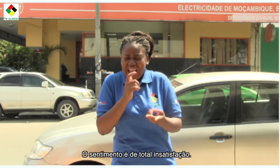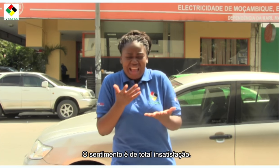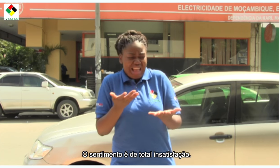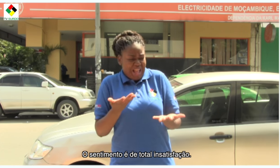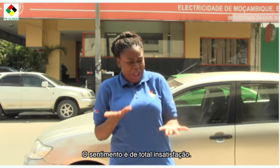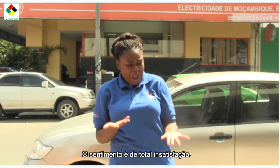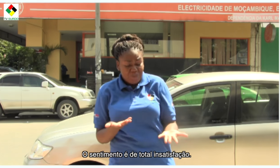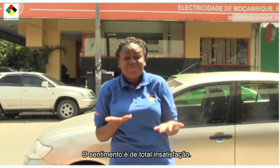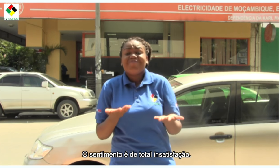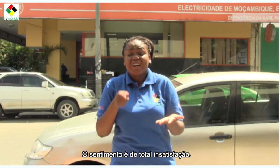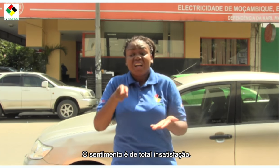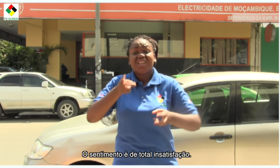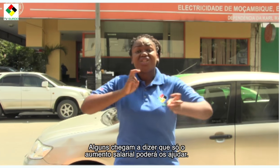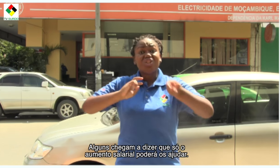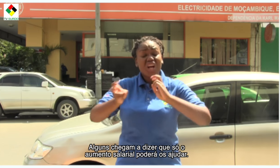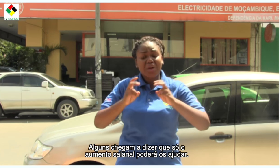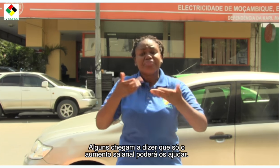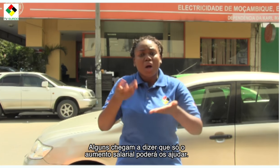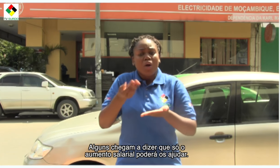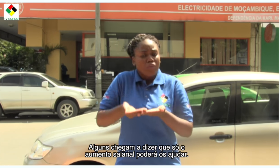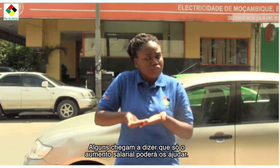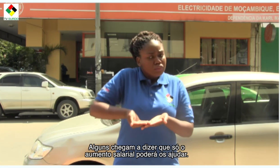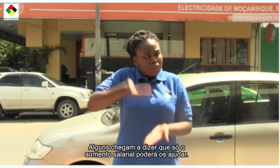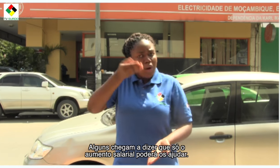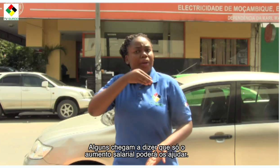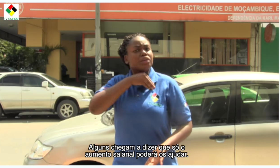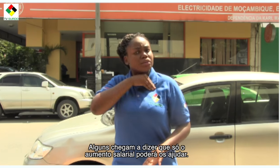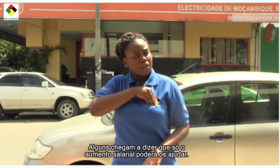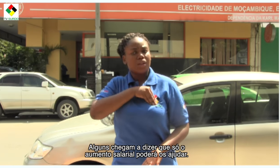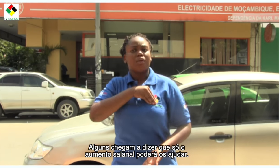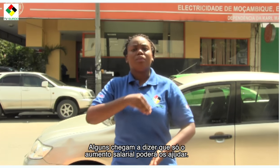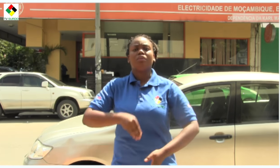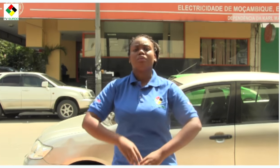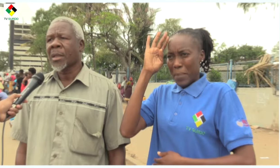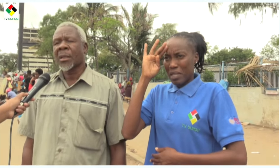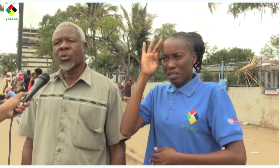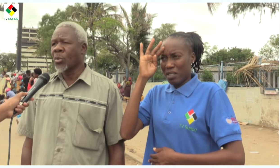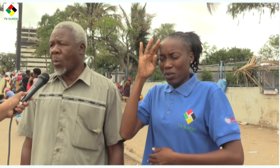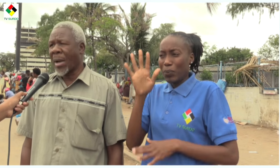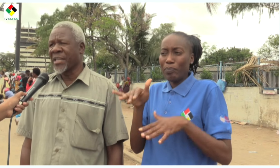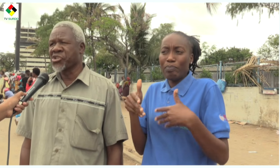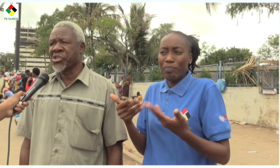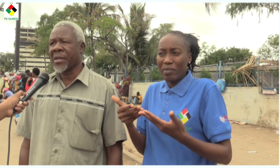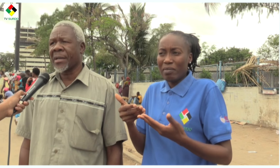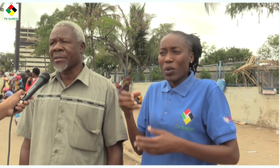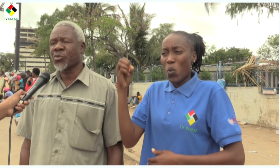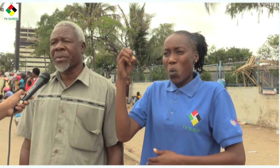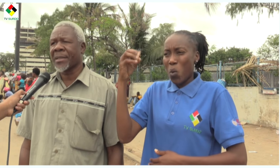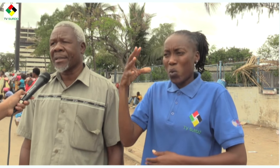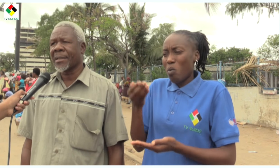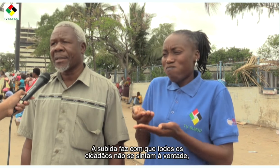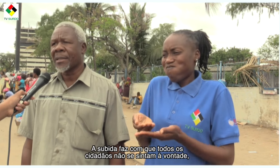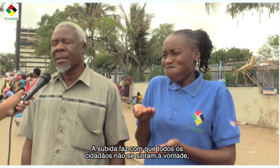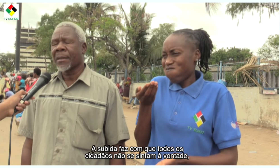cidadãos. O sentimento é de total insatisfação. Alguns chegam a dizer que só o aumento larial poderá os ajudar. A